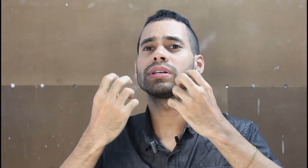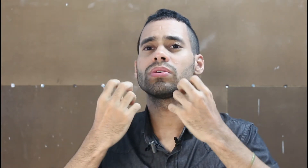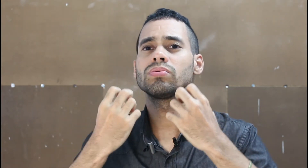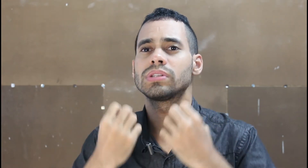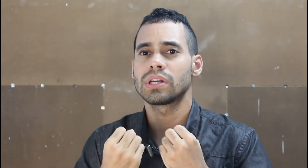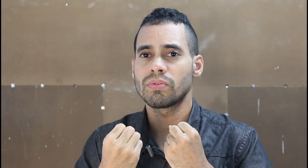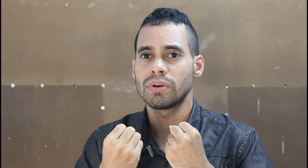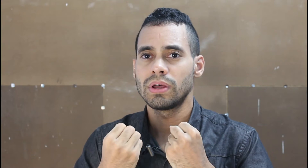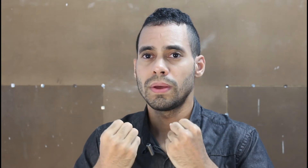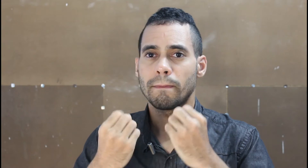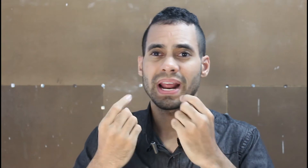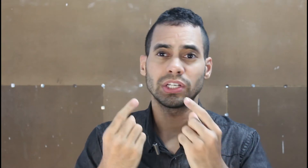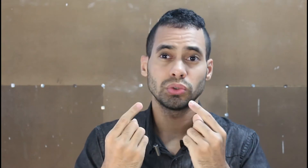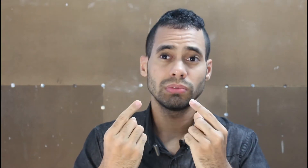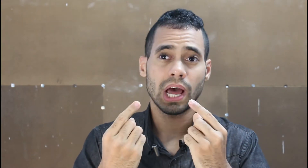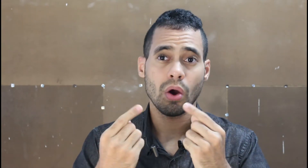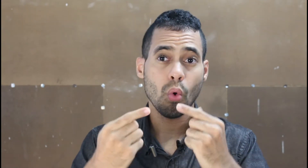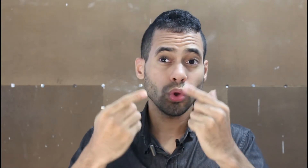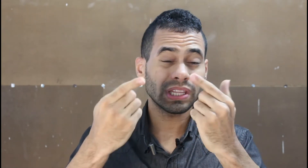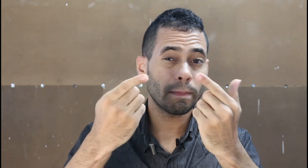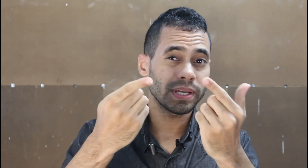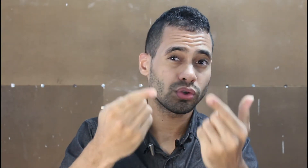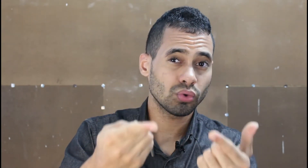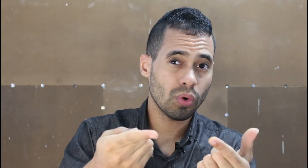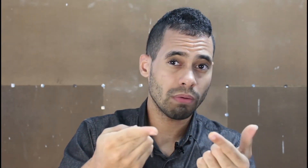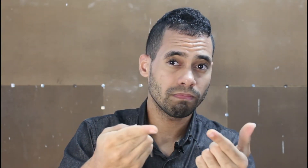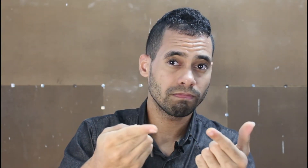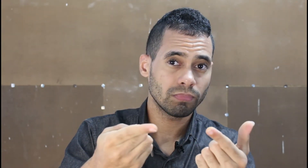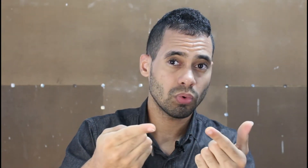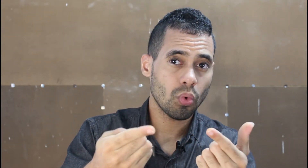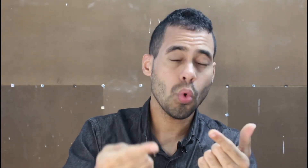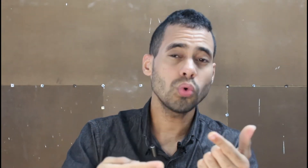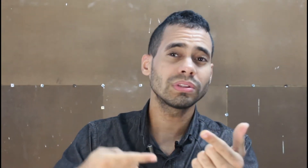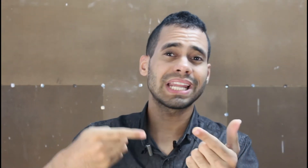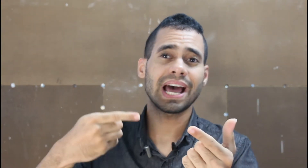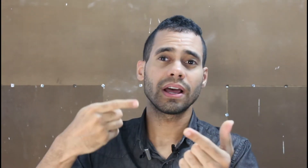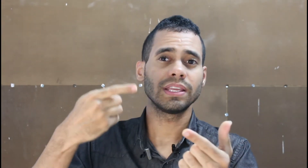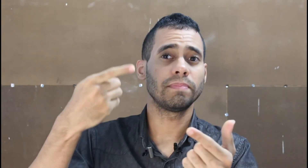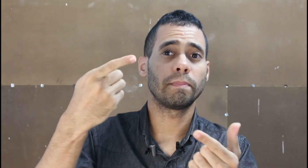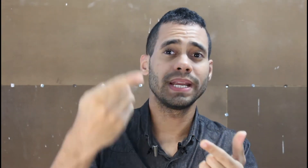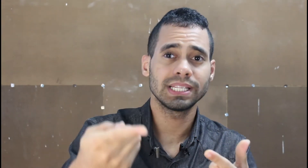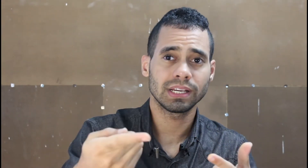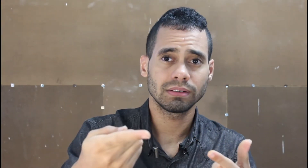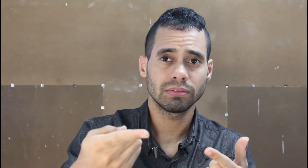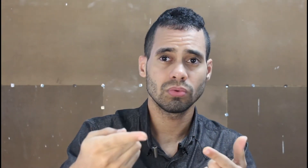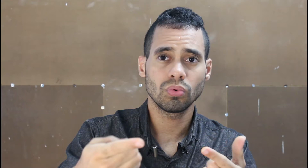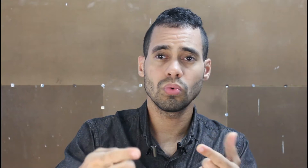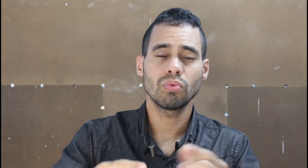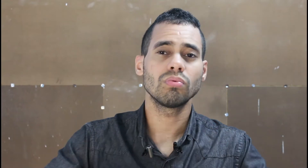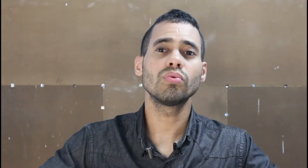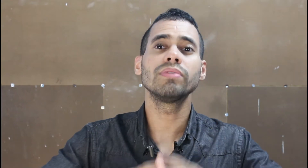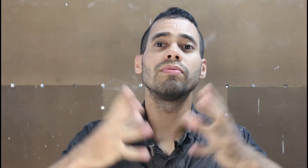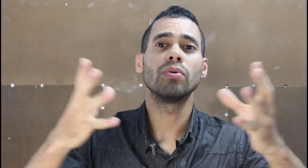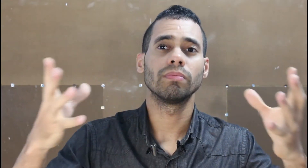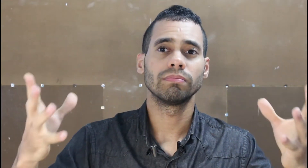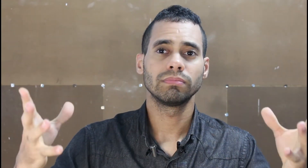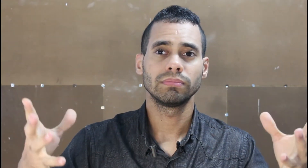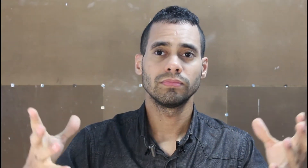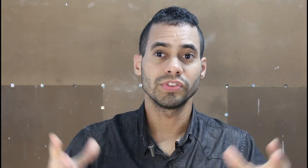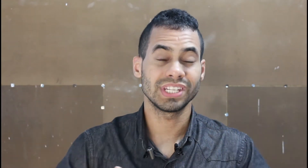solução para ajudar outra pessoa, outra empresa, o que for. Você